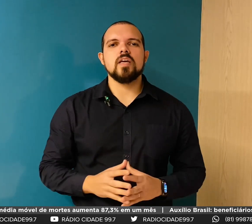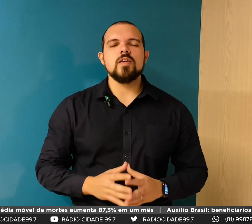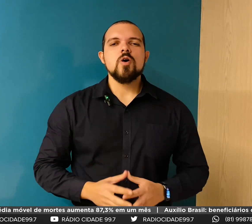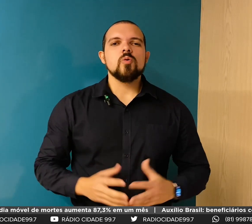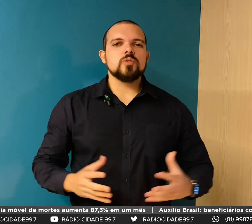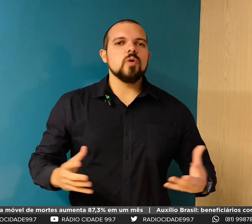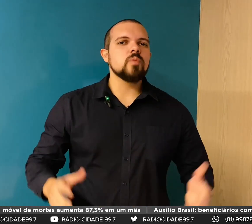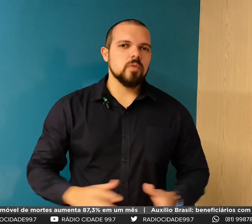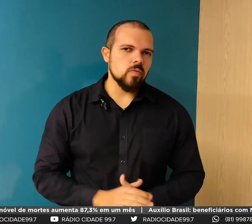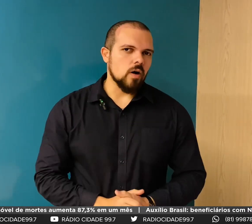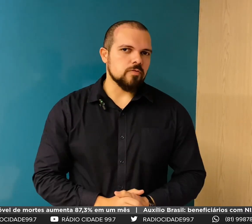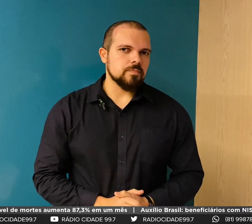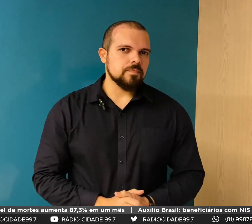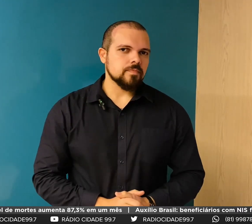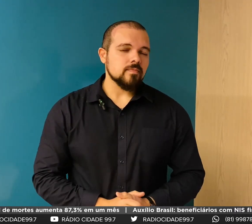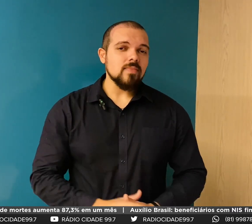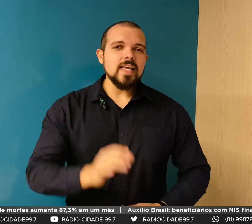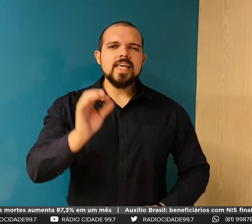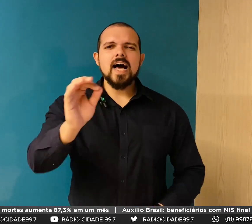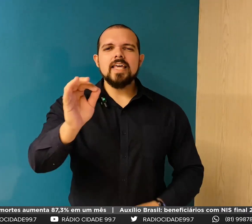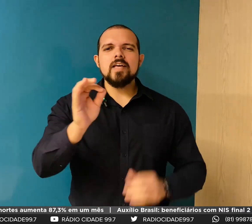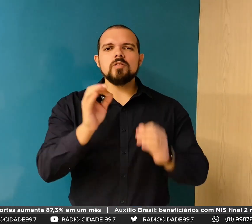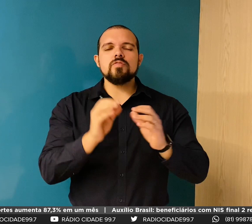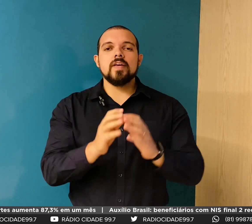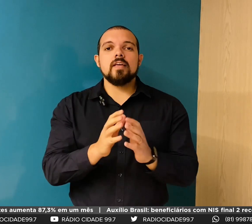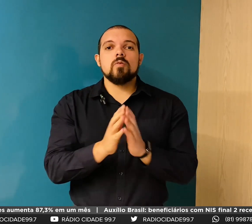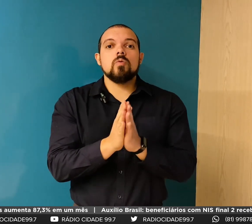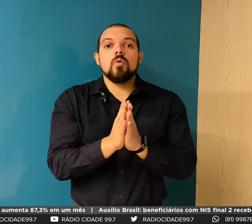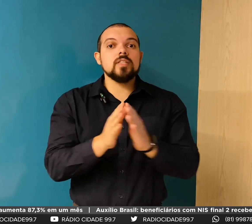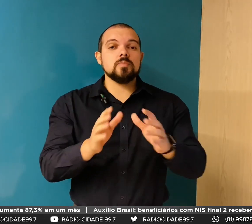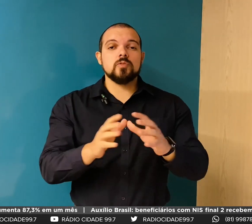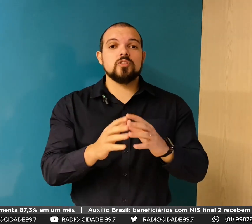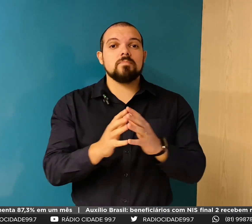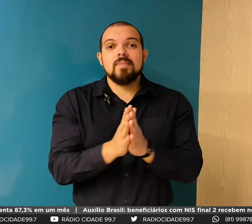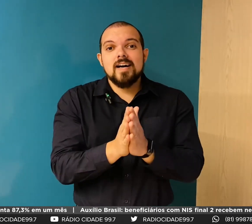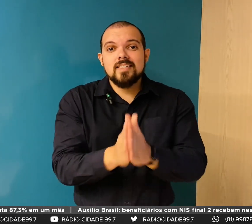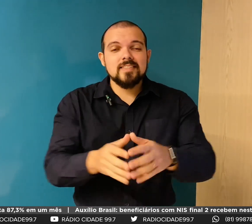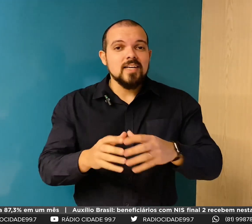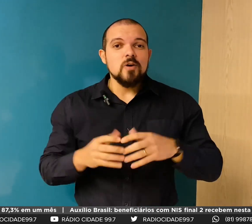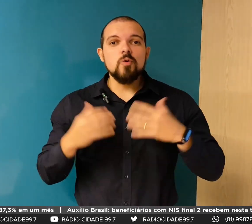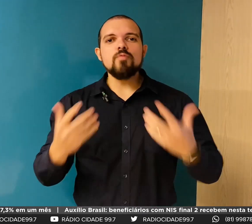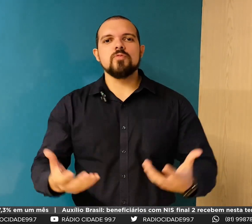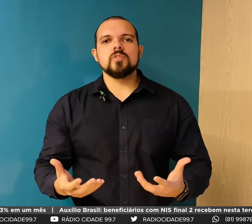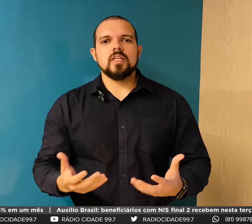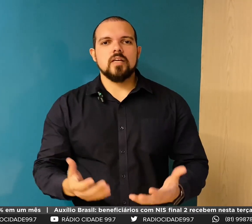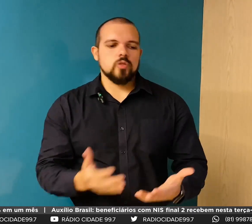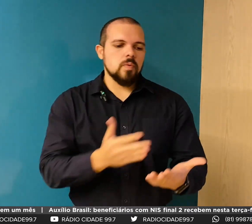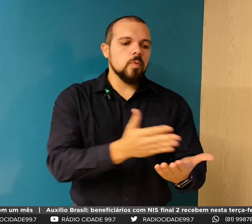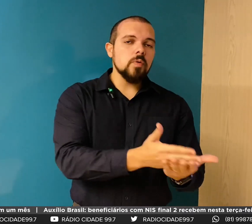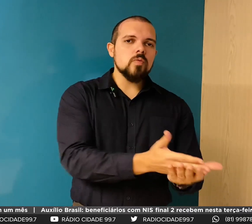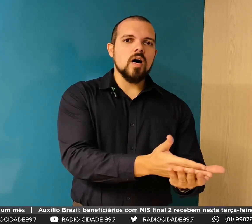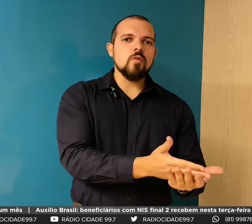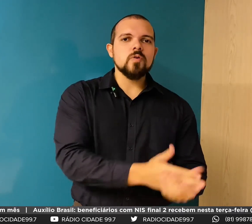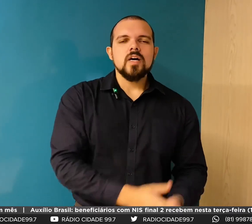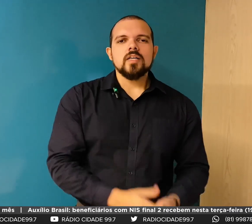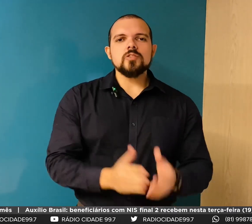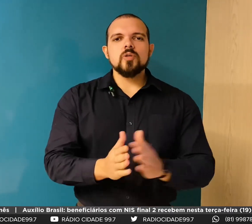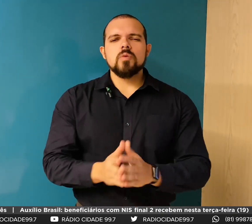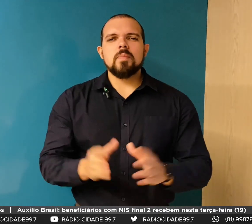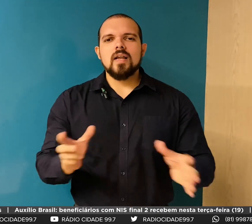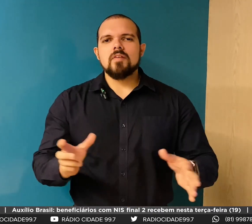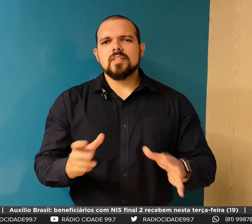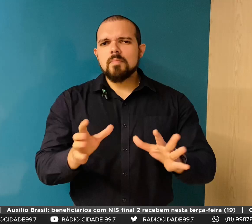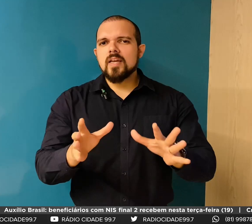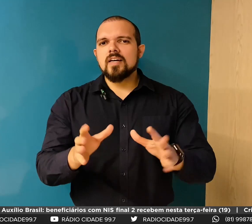não conhece bem o seu público-alvo? E aí é onde vem, onde as pessoas mais confundem sobre público-alvo